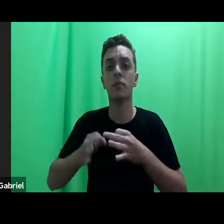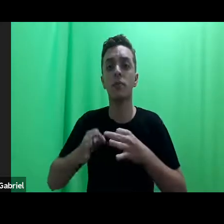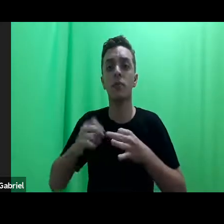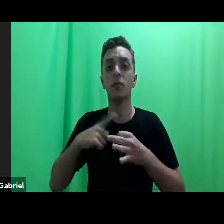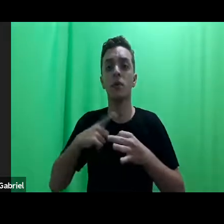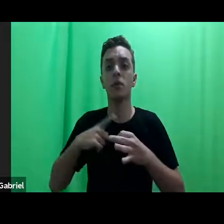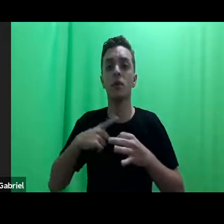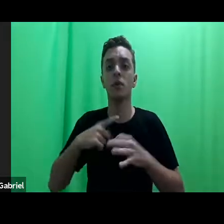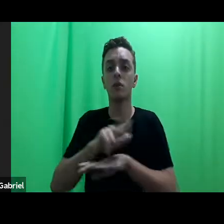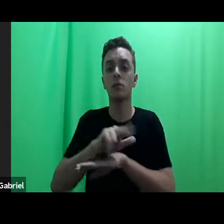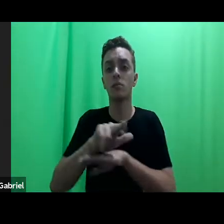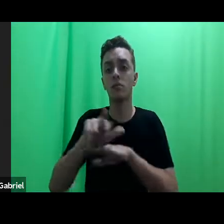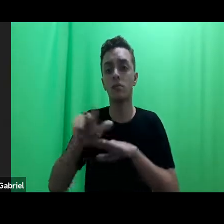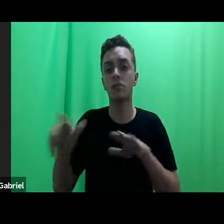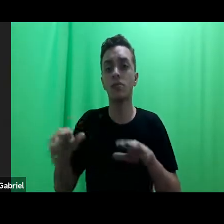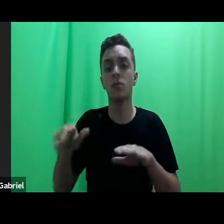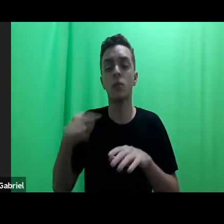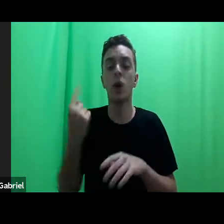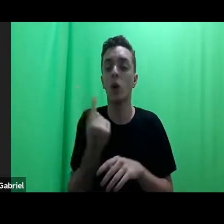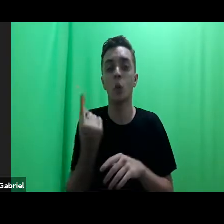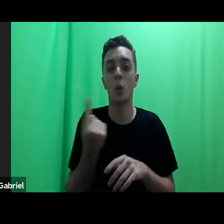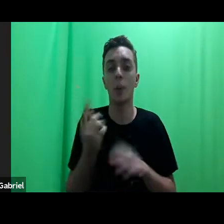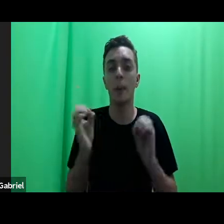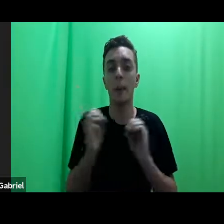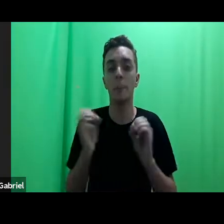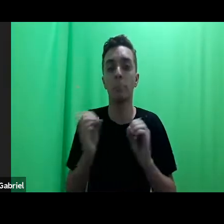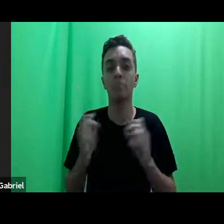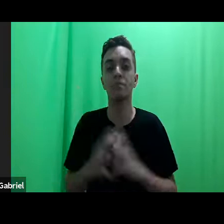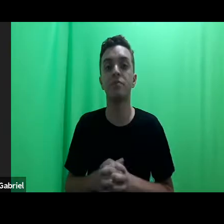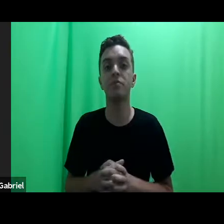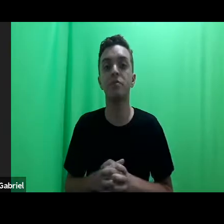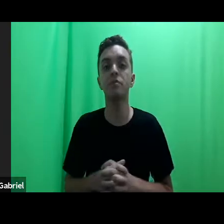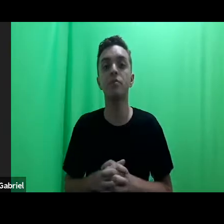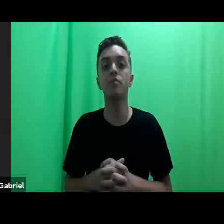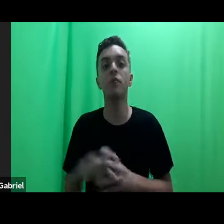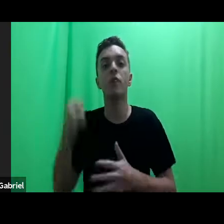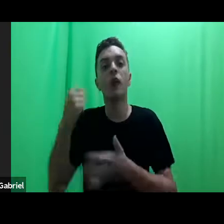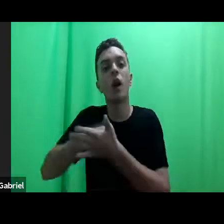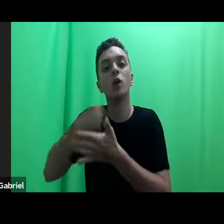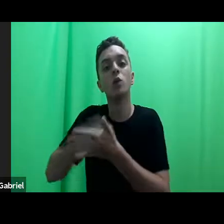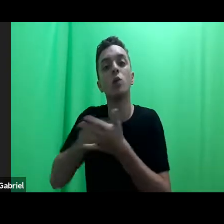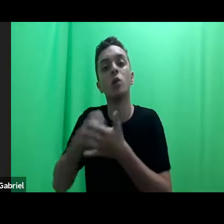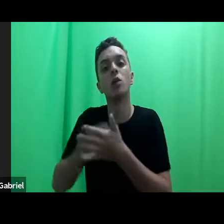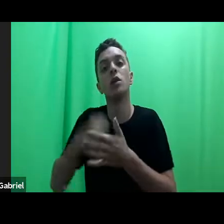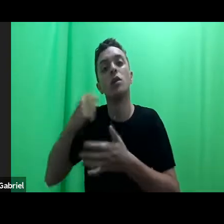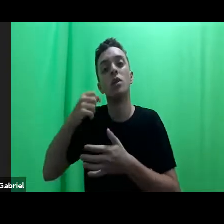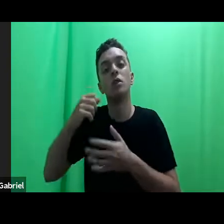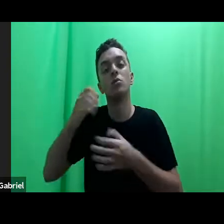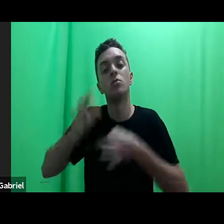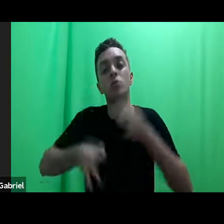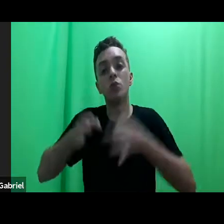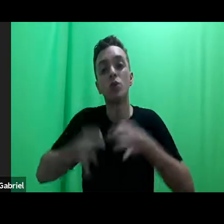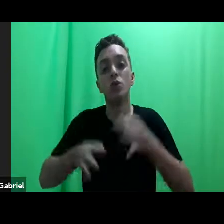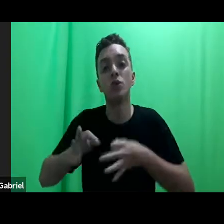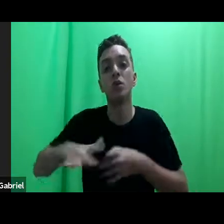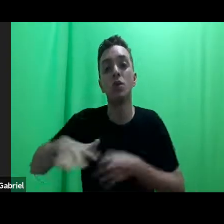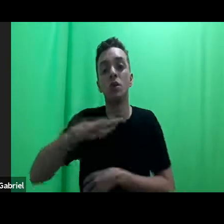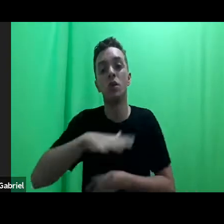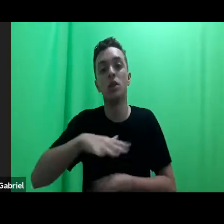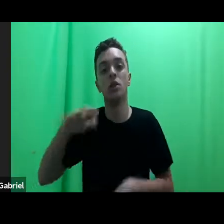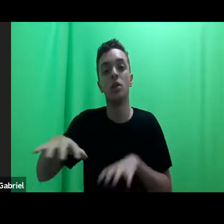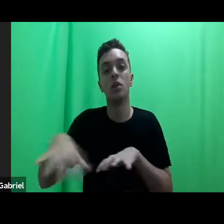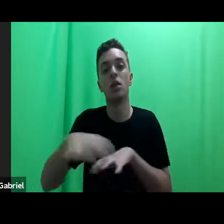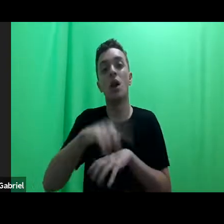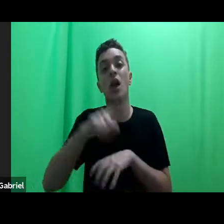são os únicos saberes. As lutas por justiça, por justiça global, por justiça local, são